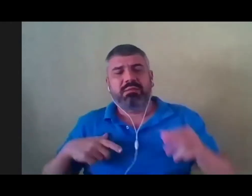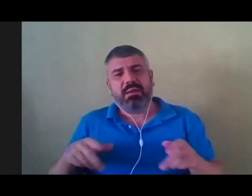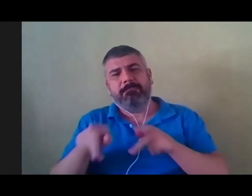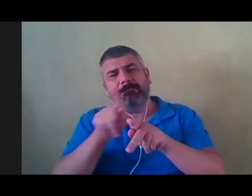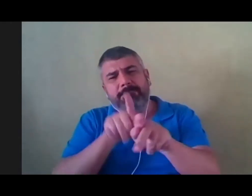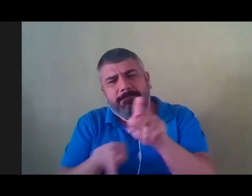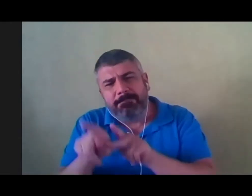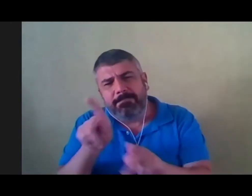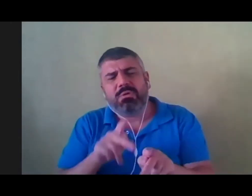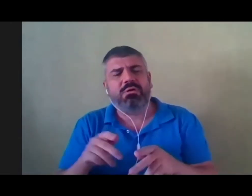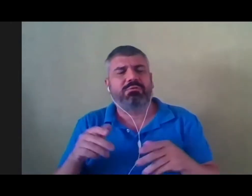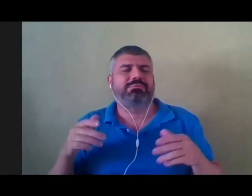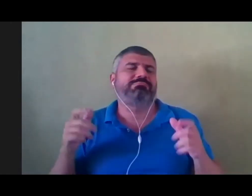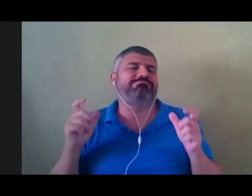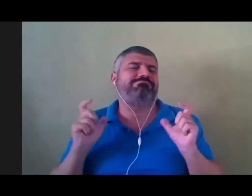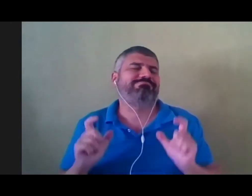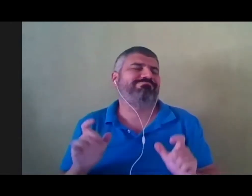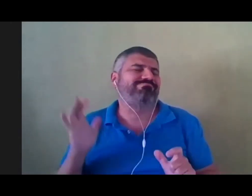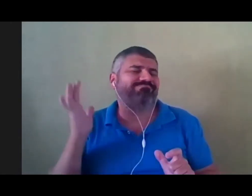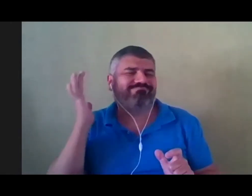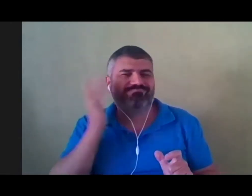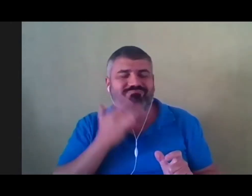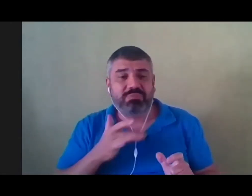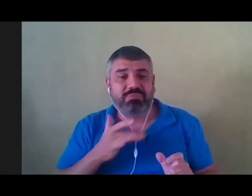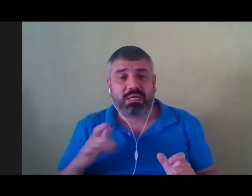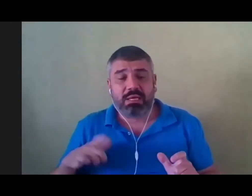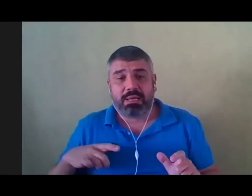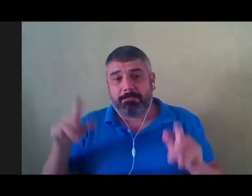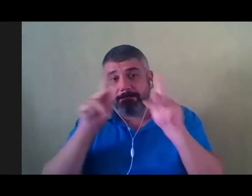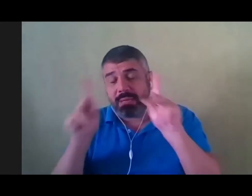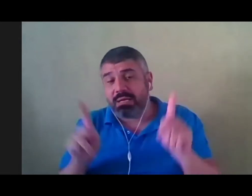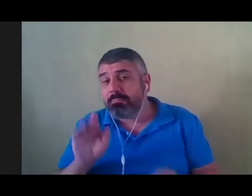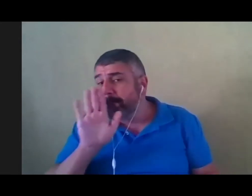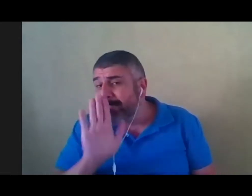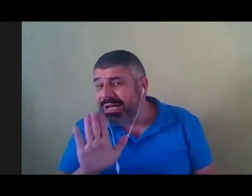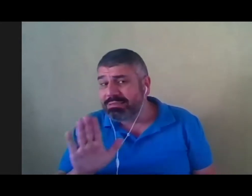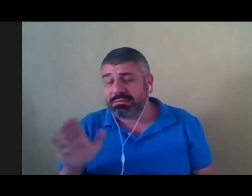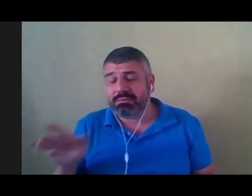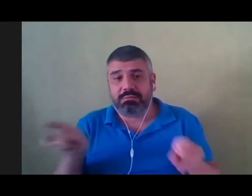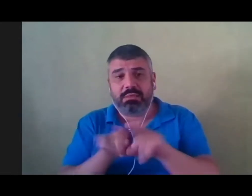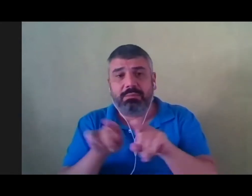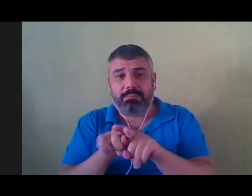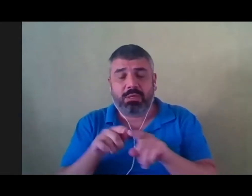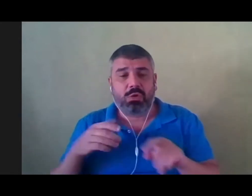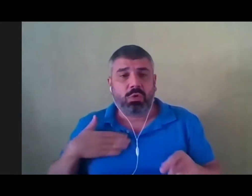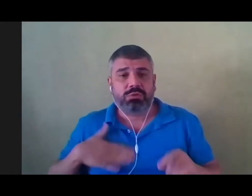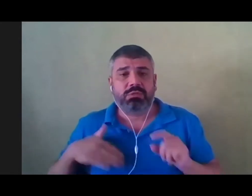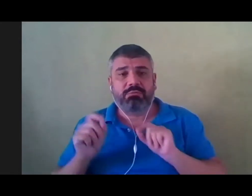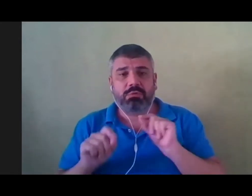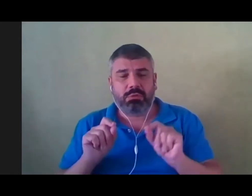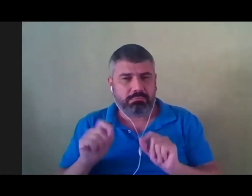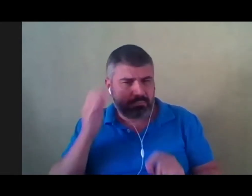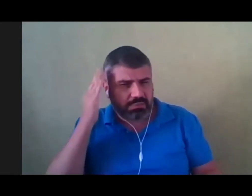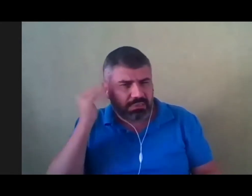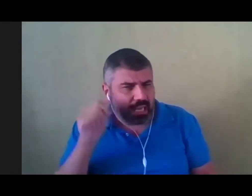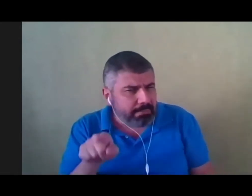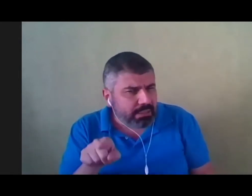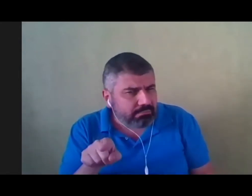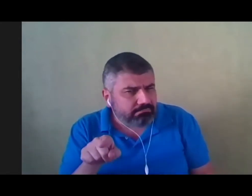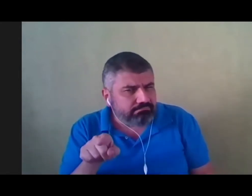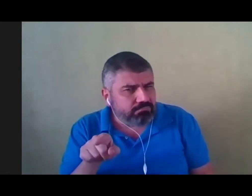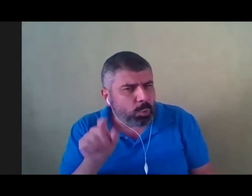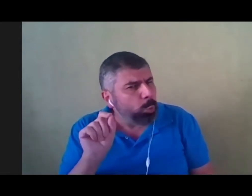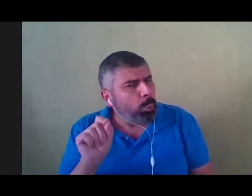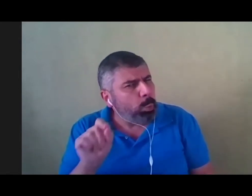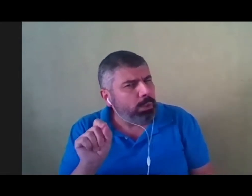Tinha uma paz. E o que ela gostava também, alguém consegue adivinhar? Se essa princesa